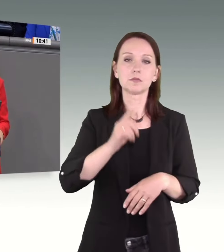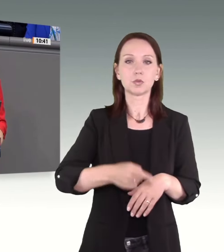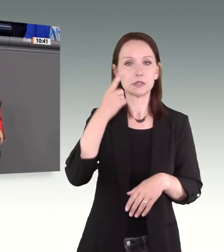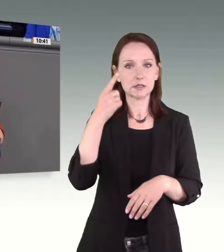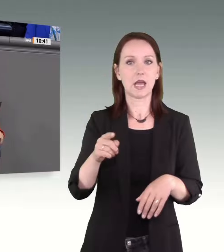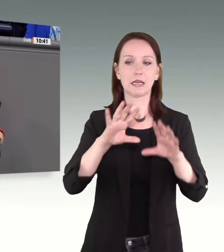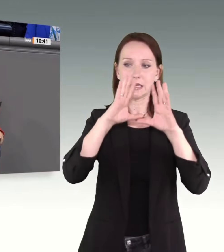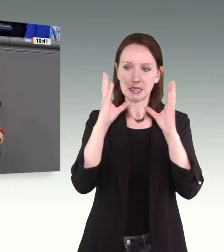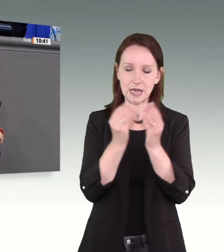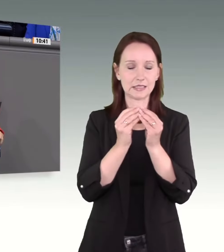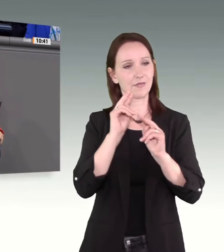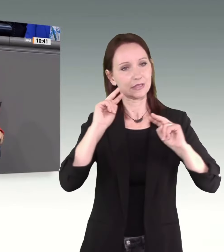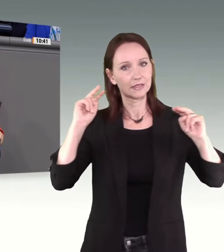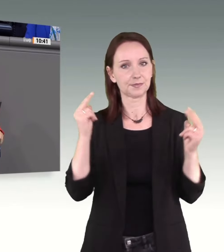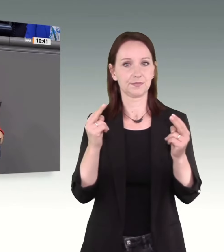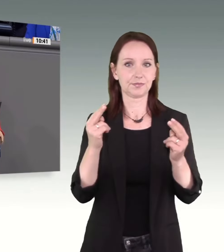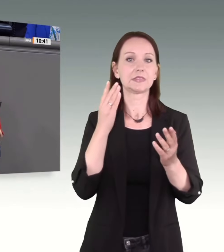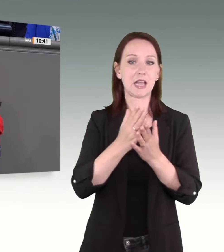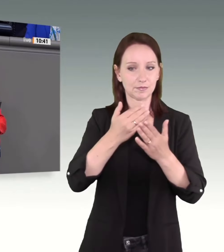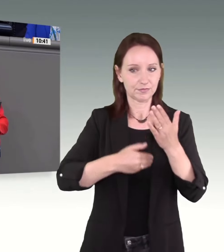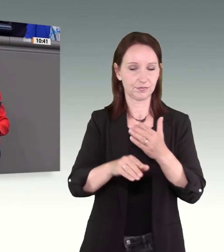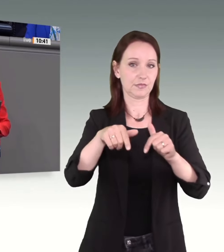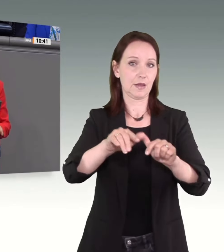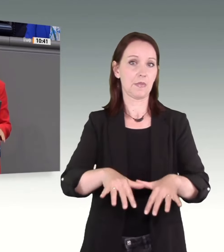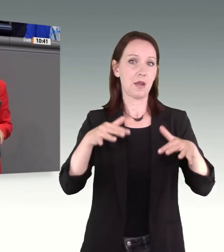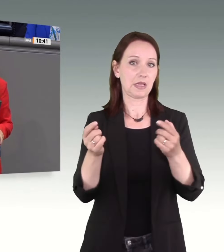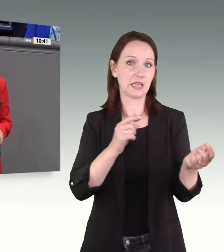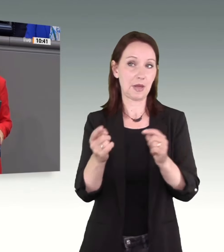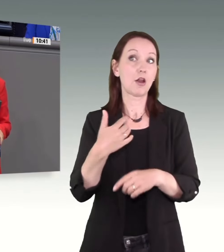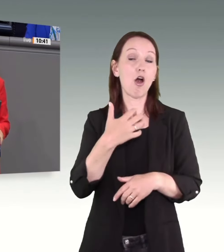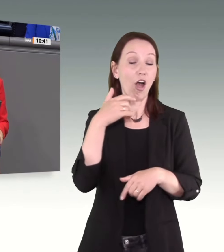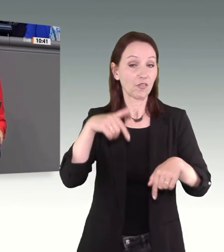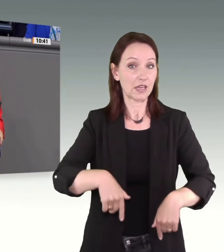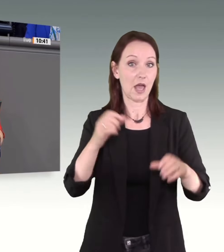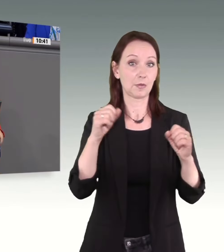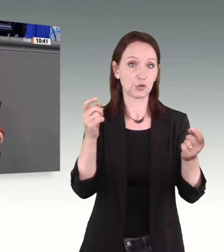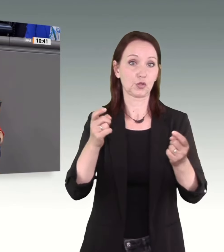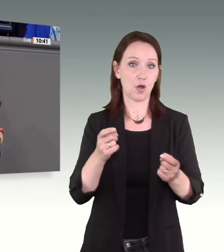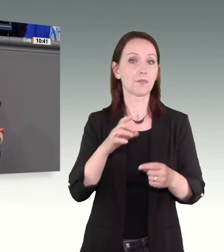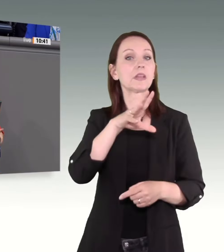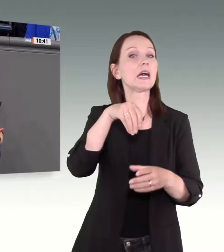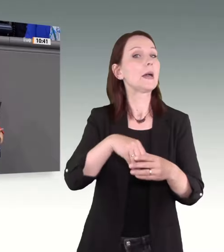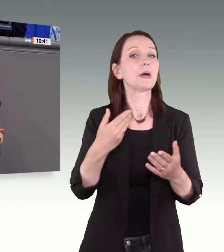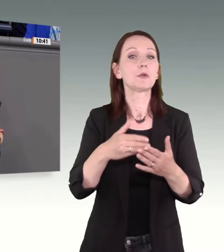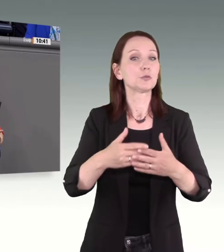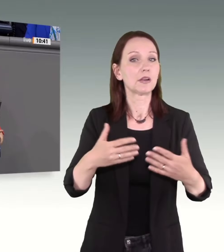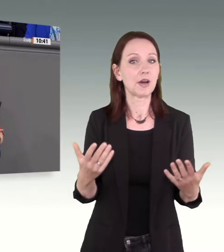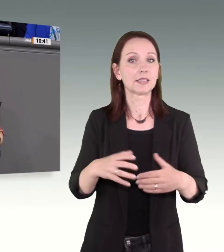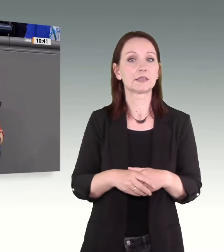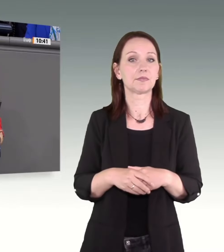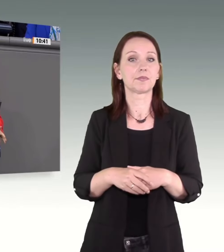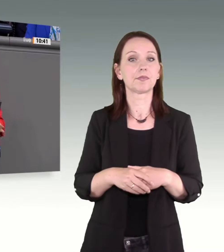den Dingen, die wir hier im Parlament noch debattieren und hoffentlich dann auch beschließen werden. Zum Beispiel gehört dazu aber auch die